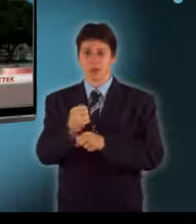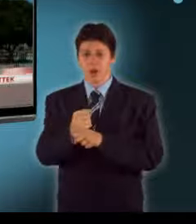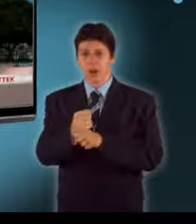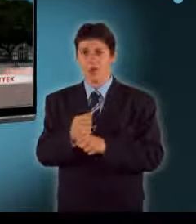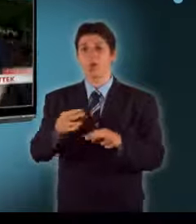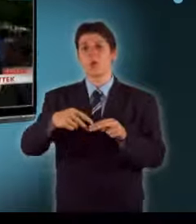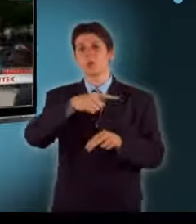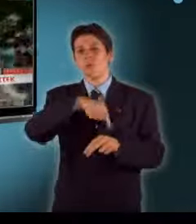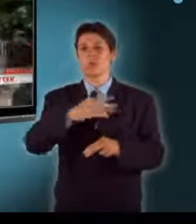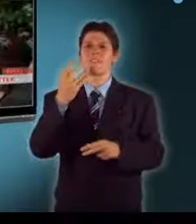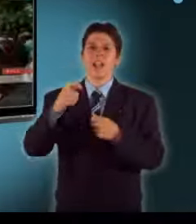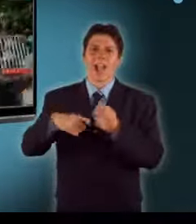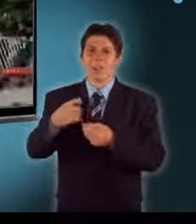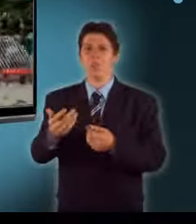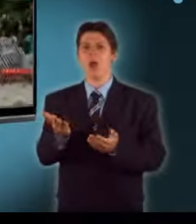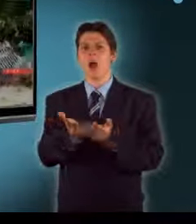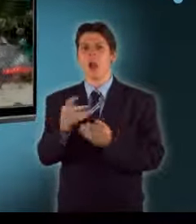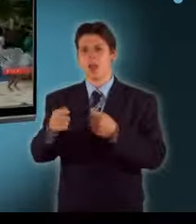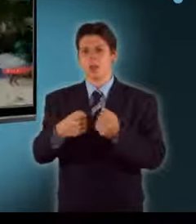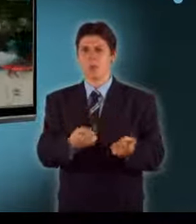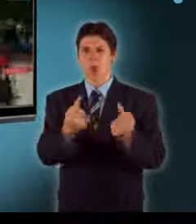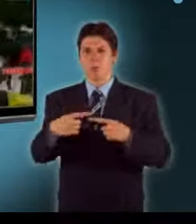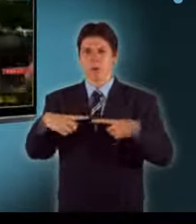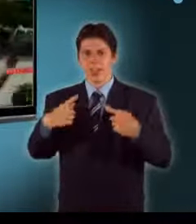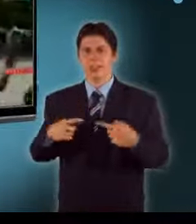munkából élnek messze a minimálbér alatt.